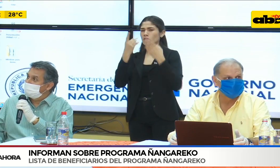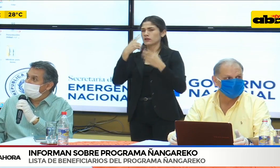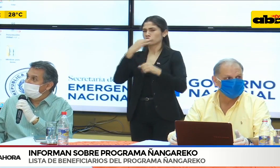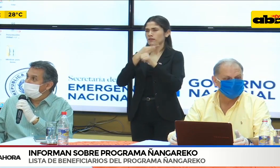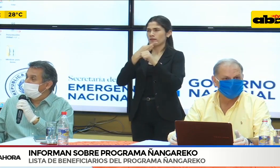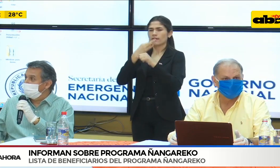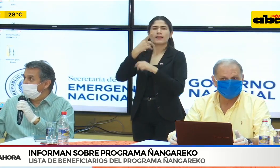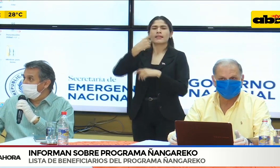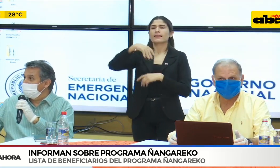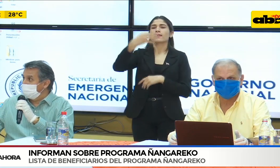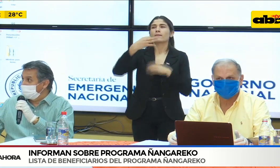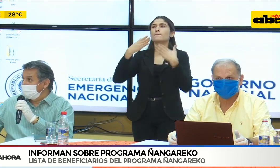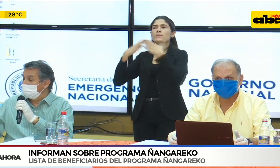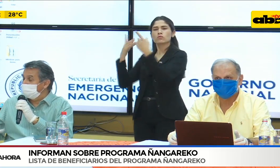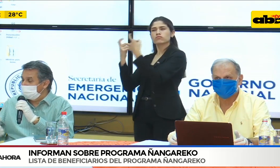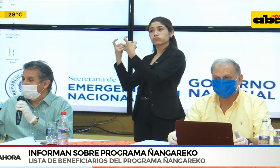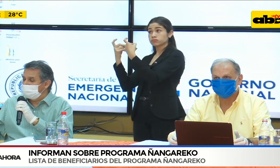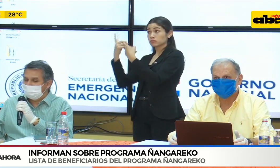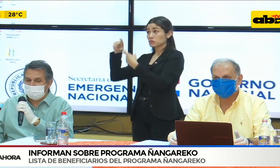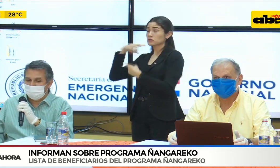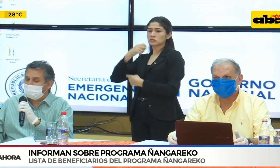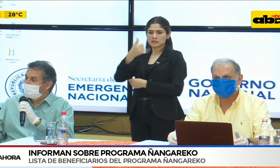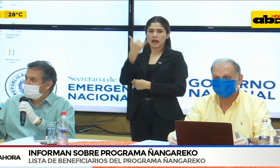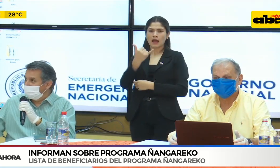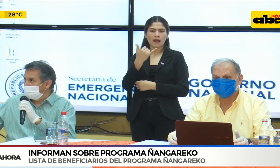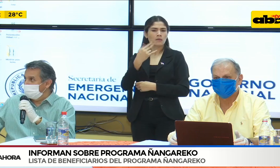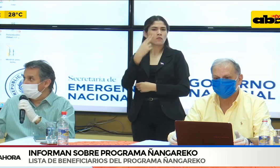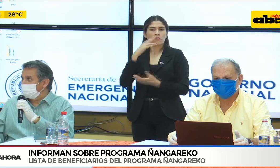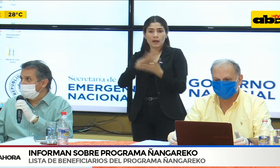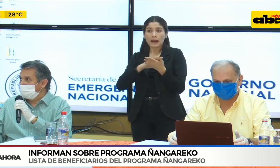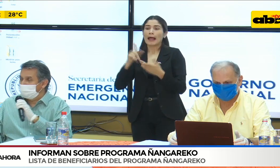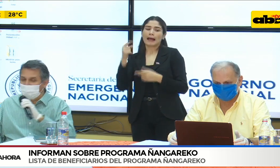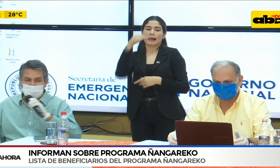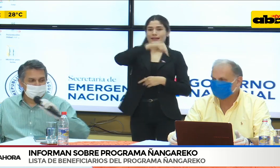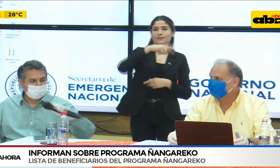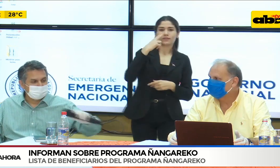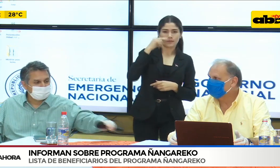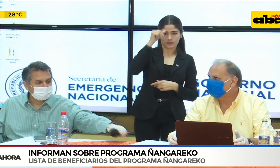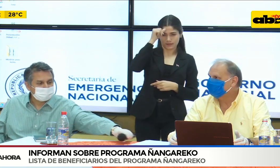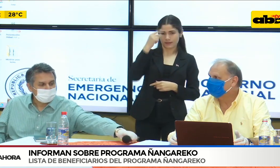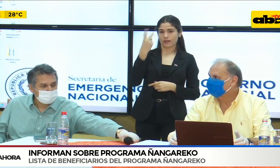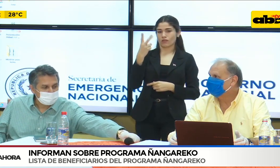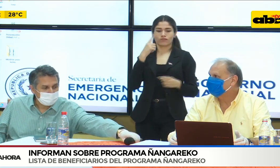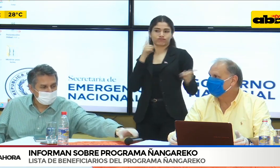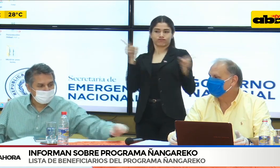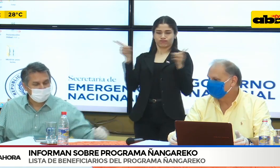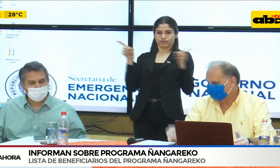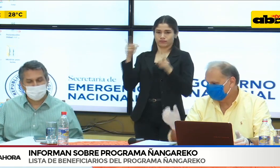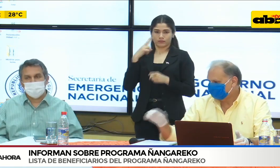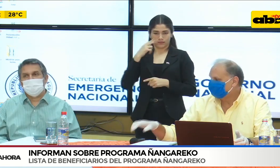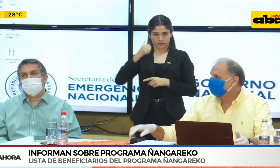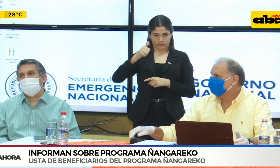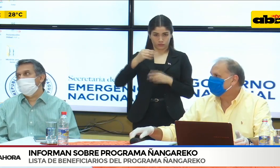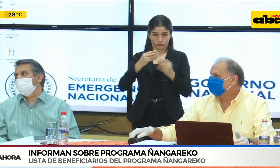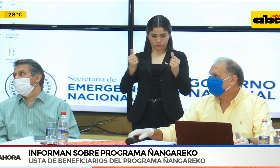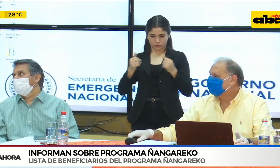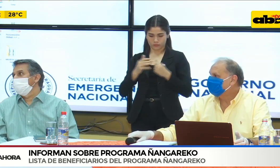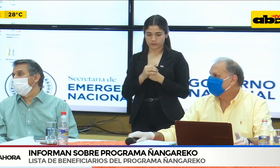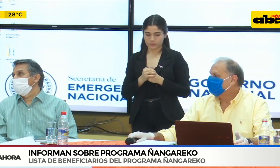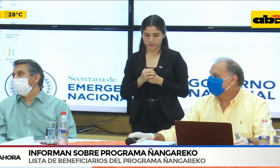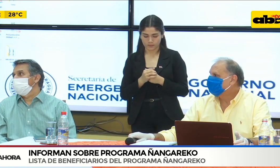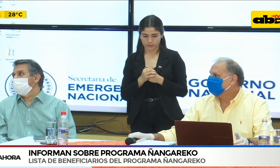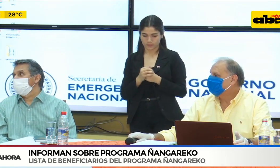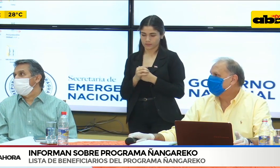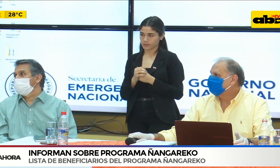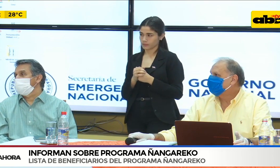que necesitamos y a la gente que más necesita, como el caso que expresaste. Ministro, ¿no es el gobierno por cuánto tiene